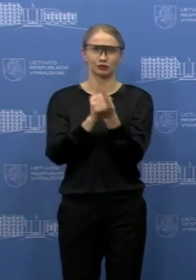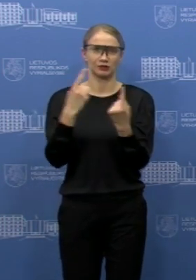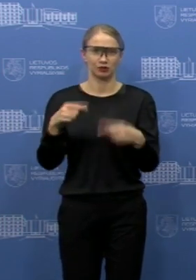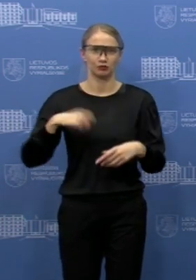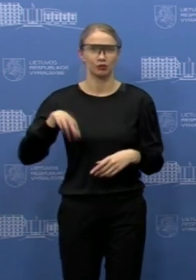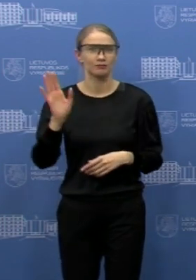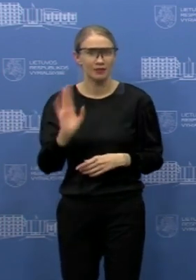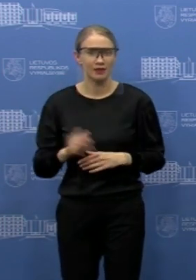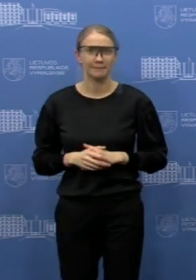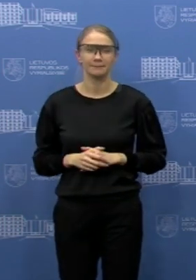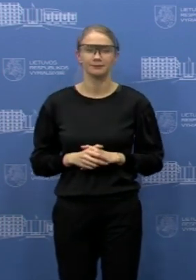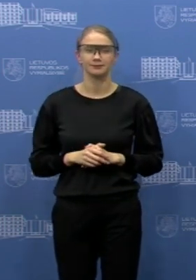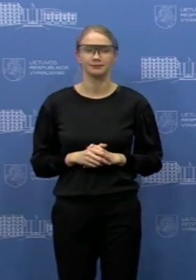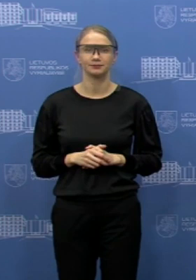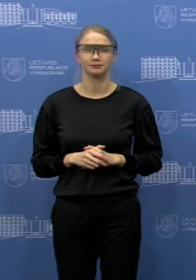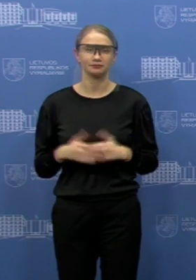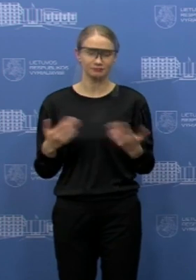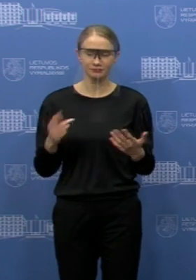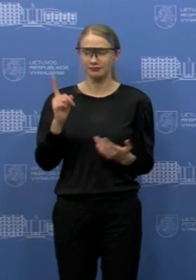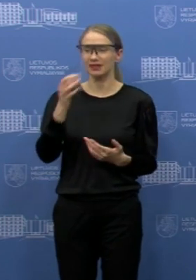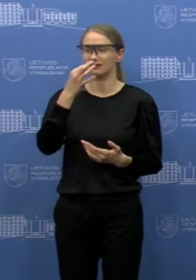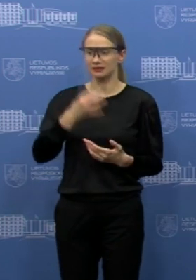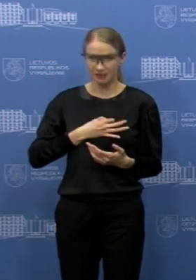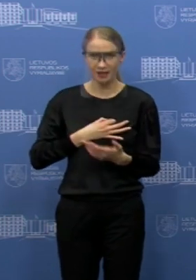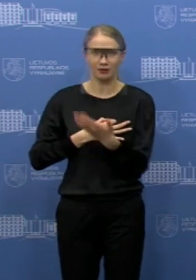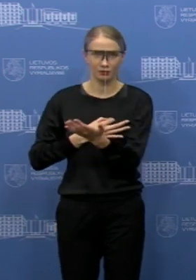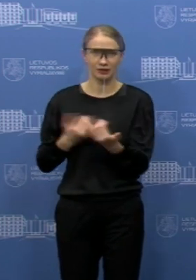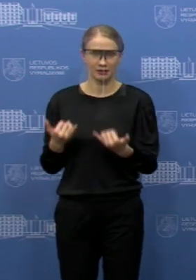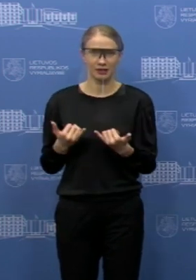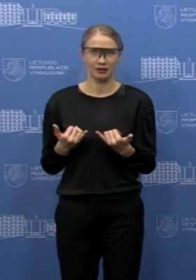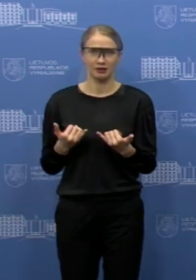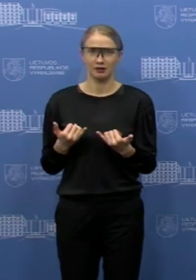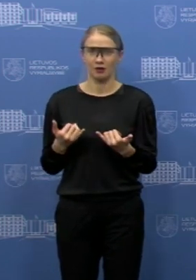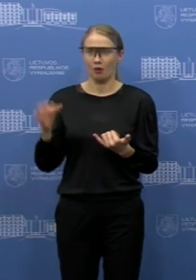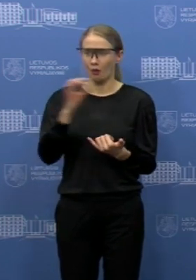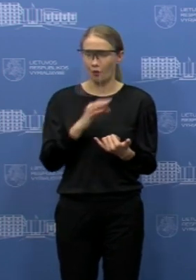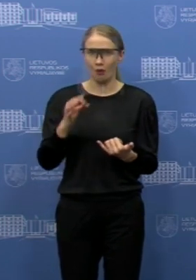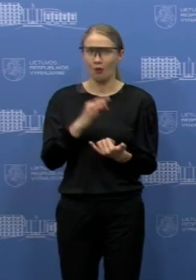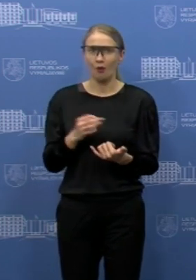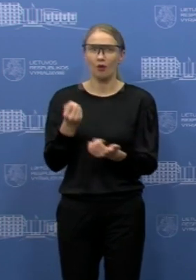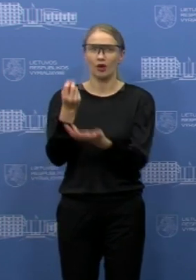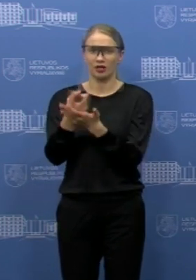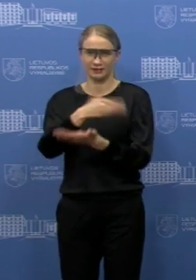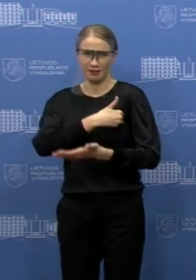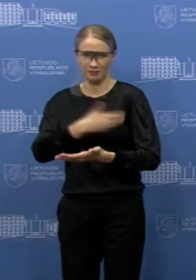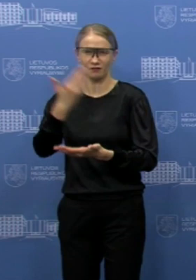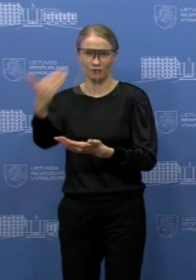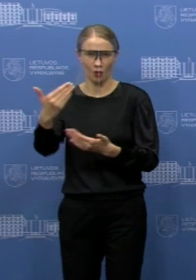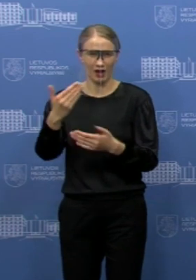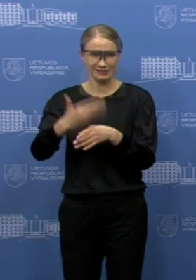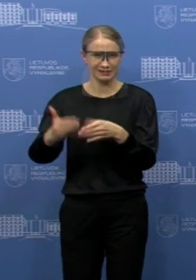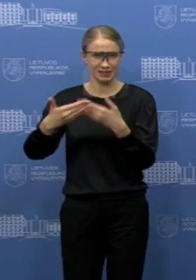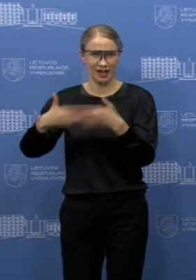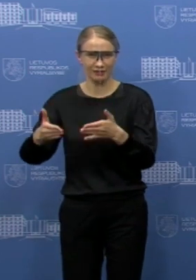Bet šiaip, kaip jūs sakot, prasmės neleisti į karšiavimo kliniką paciento, kuris neturi